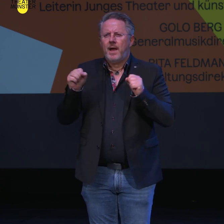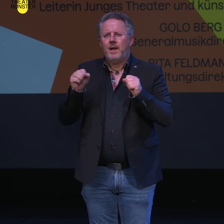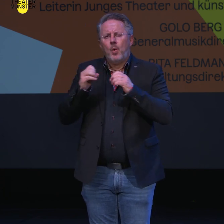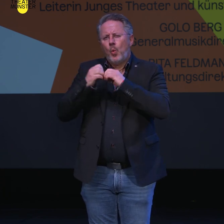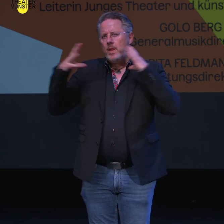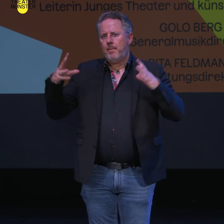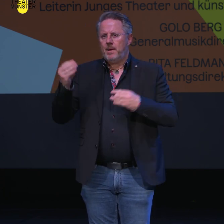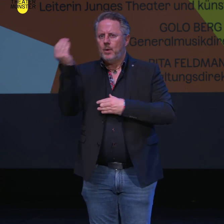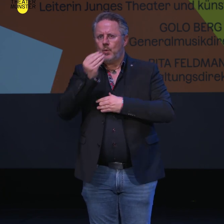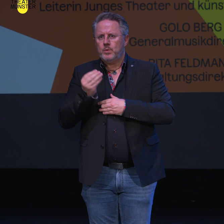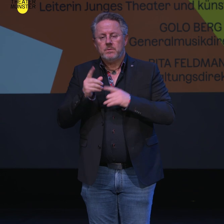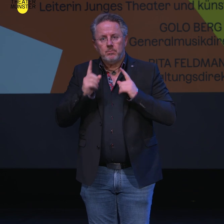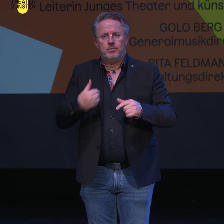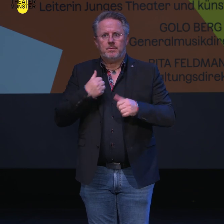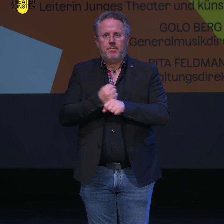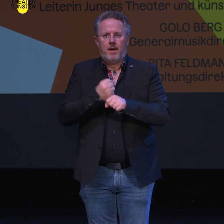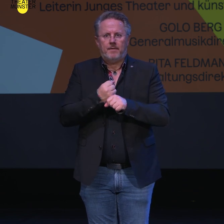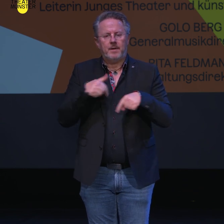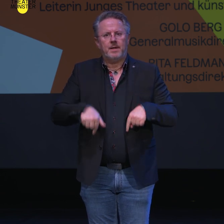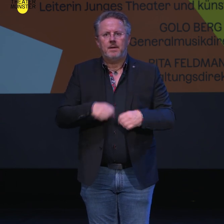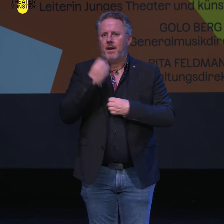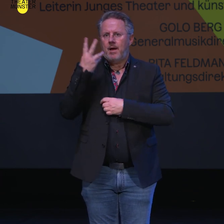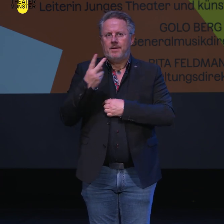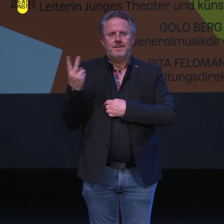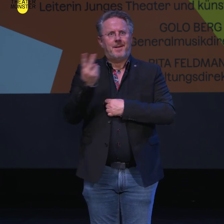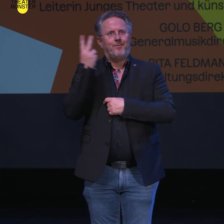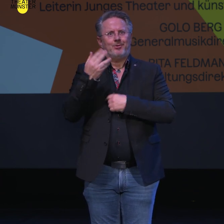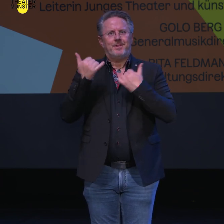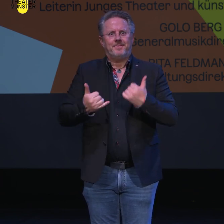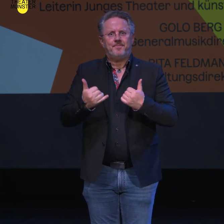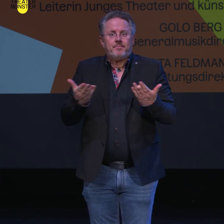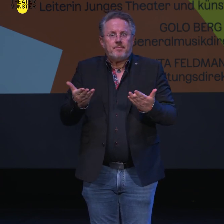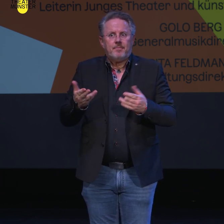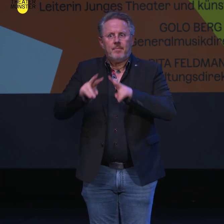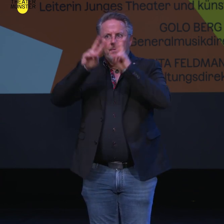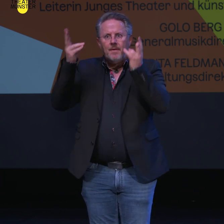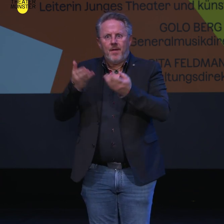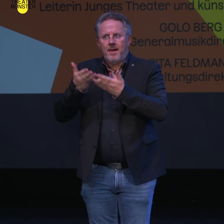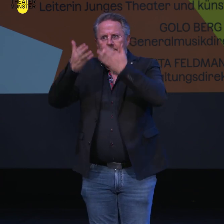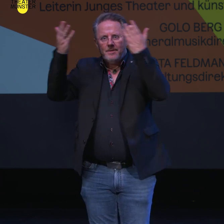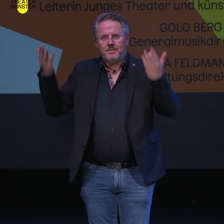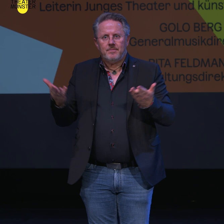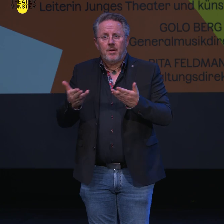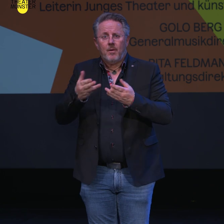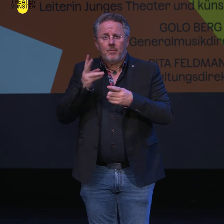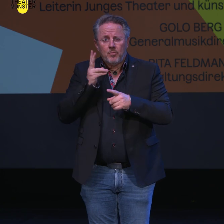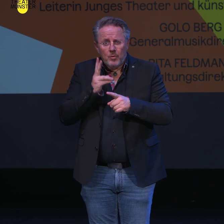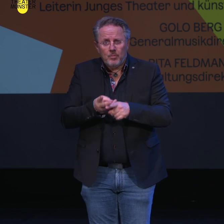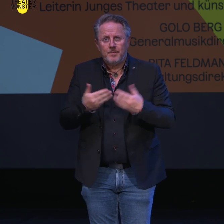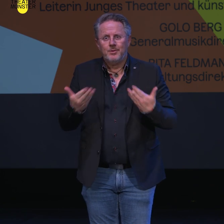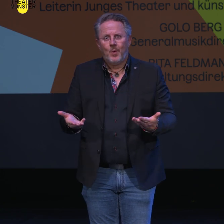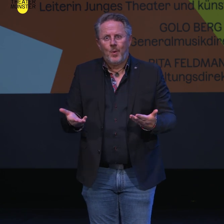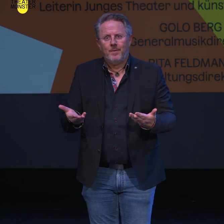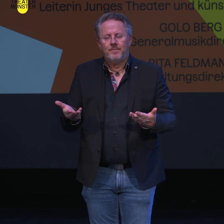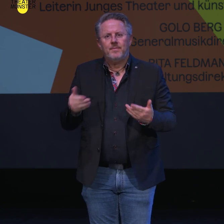aufrechtzuerhalten, wie wir sie hier als selbstverständlich kennen, wie sie in der Welt, aber alles andere als weit verbreitet ist. An